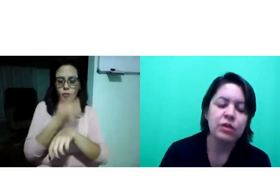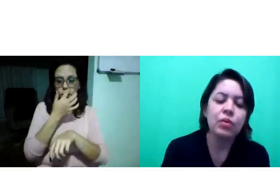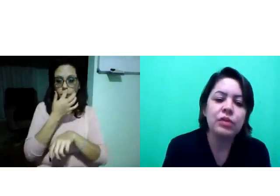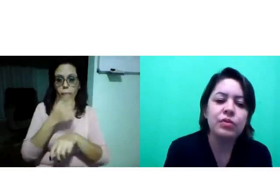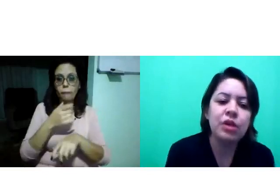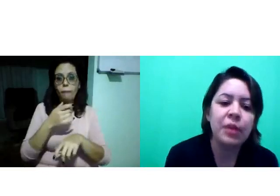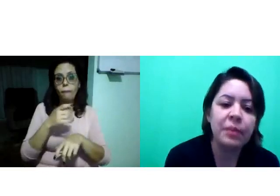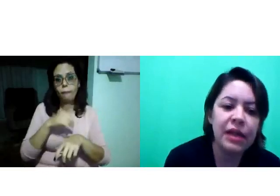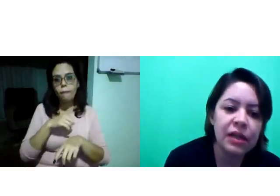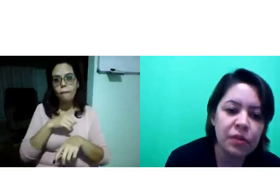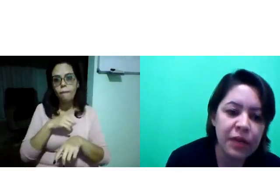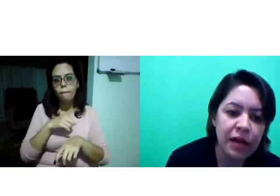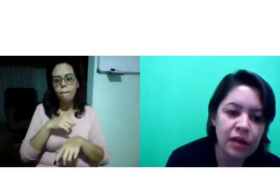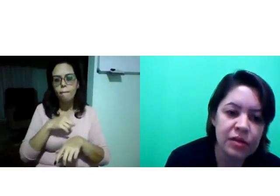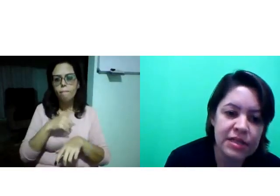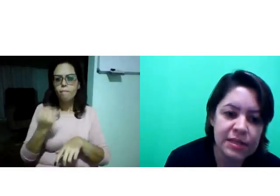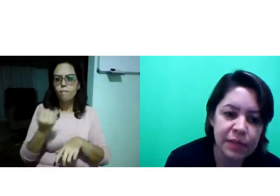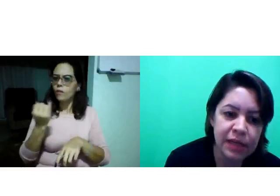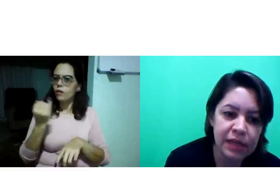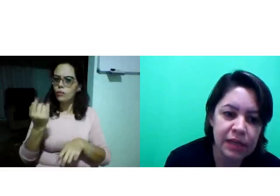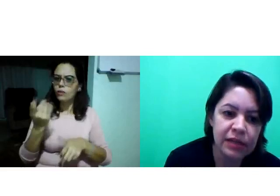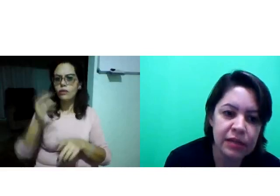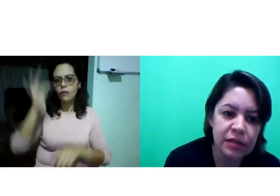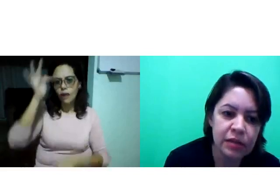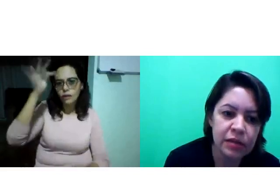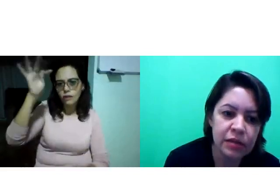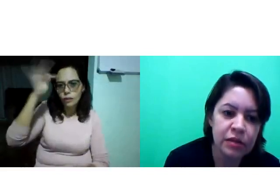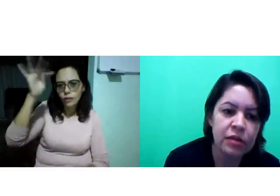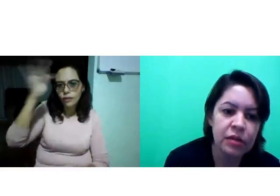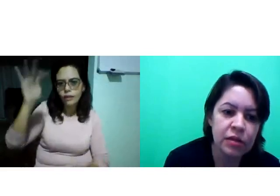o conteúdo que eu preparei para a nossa disciplina,